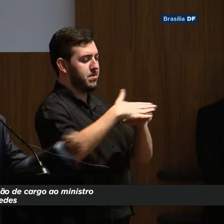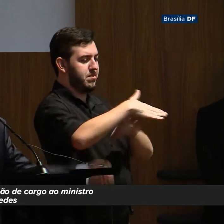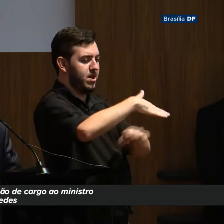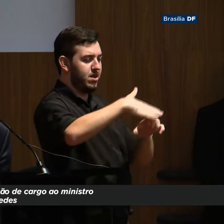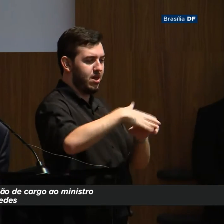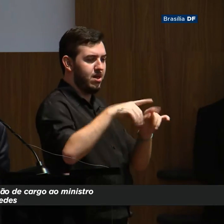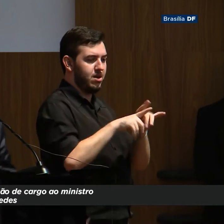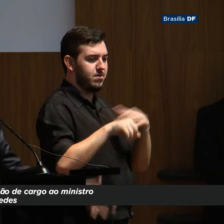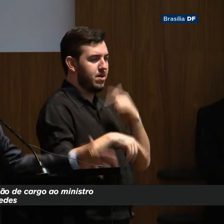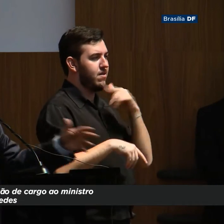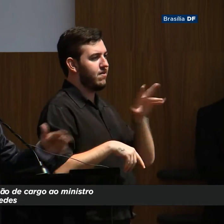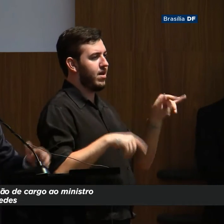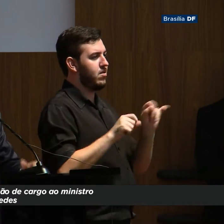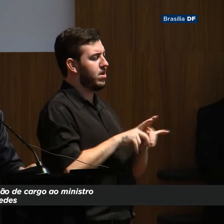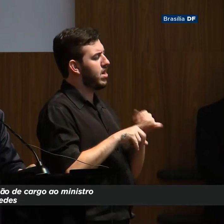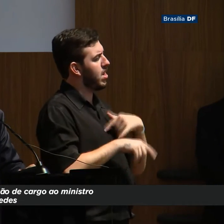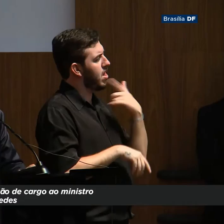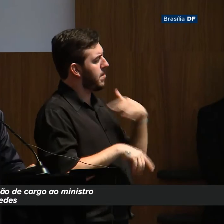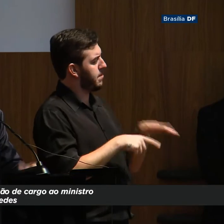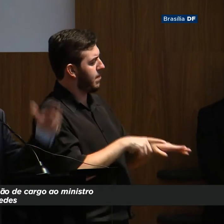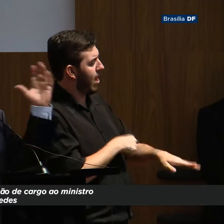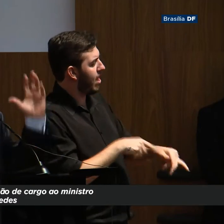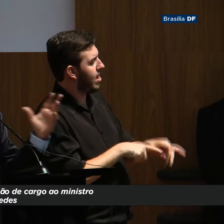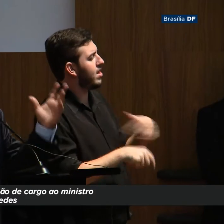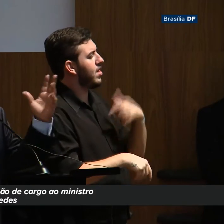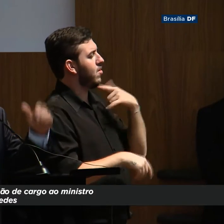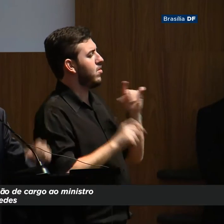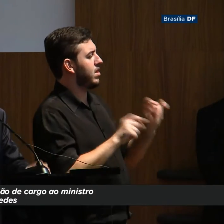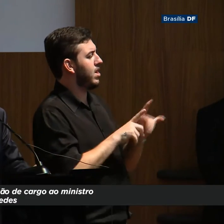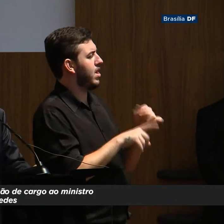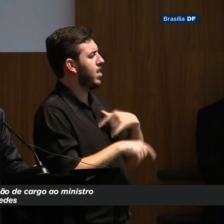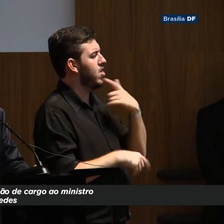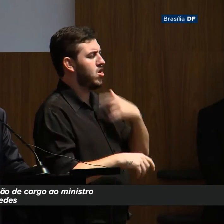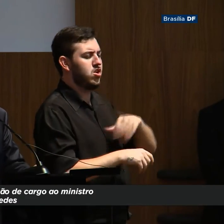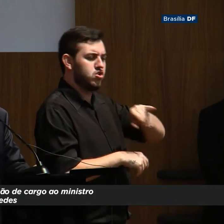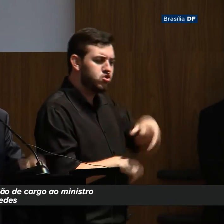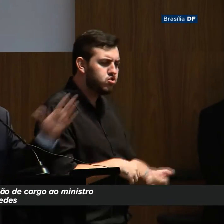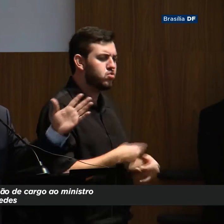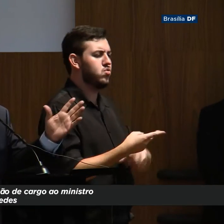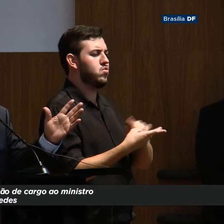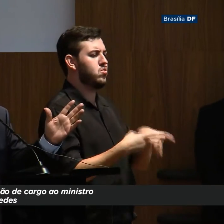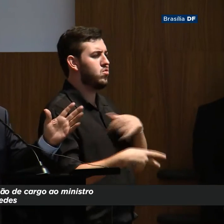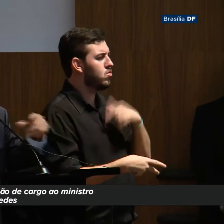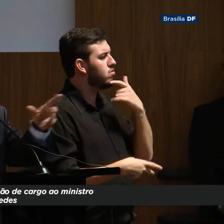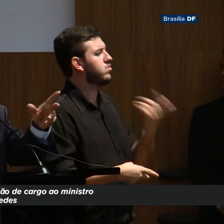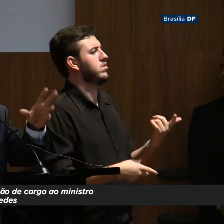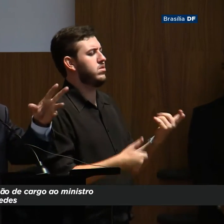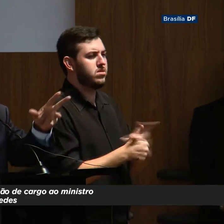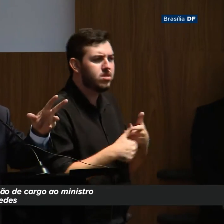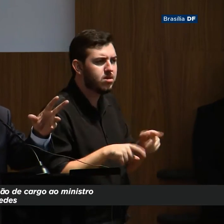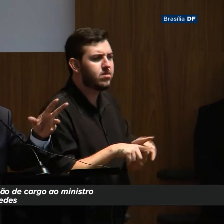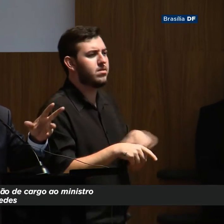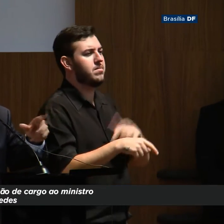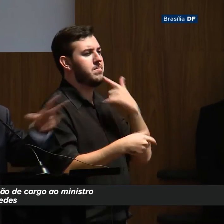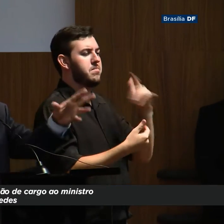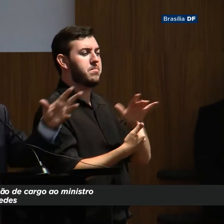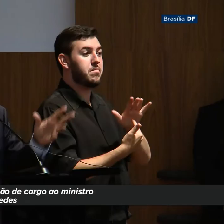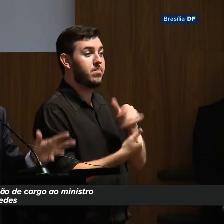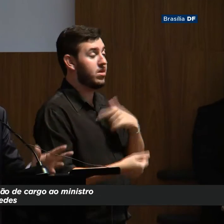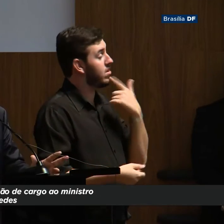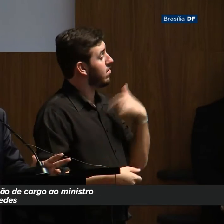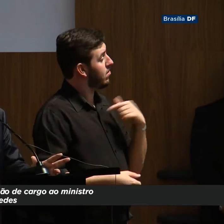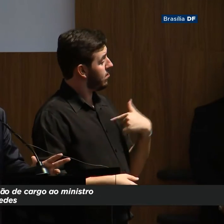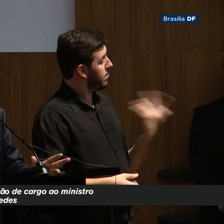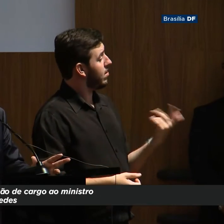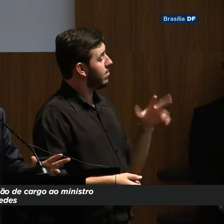altos, uma bola de ferro na perna esquerda, os impostos elevados, um piano nas costas, encargos trabalhistas, depois abre e grita para o brasileiro o seguinte, corre que o